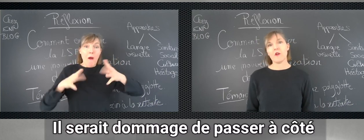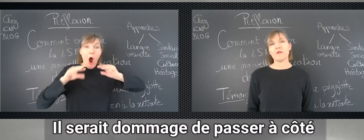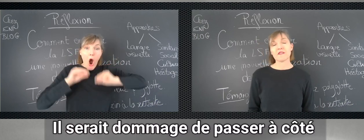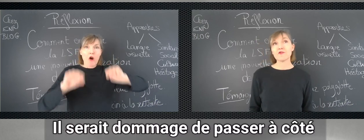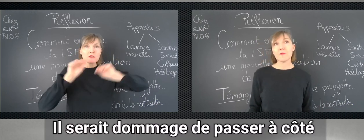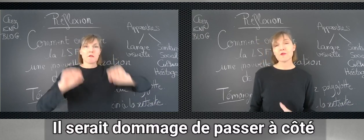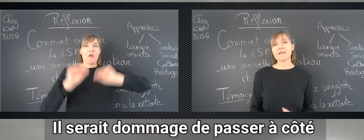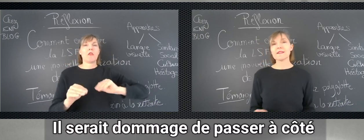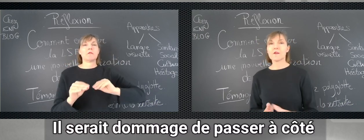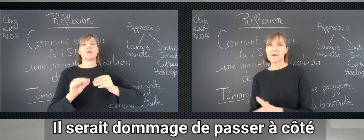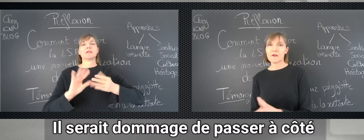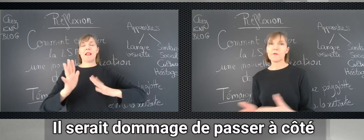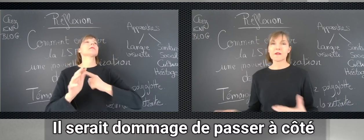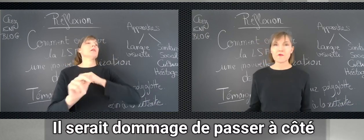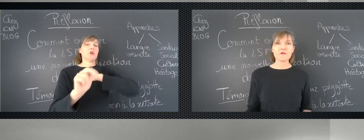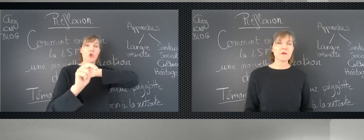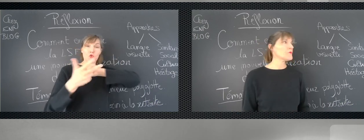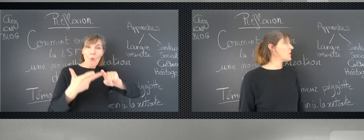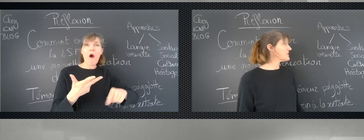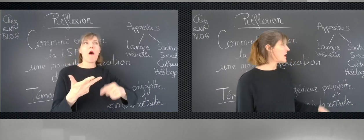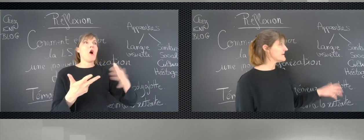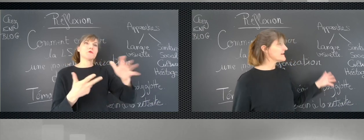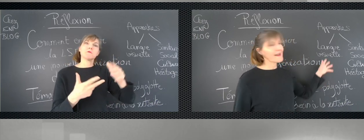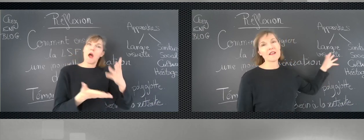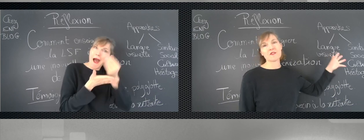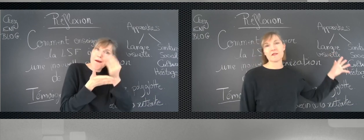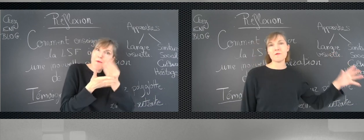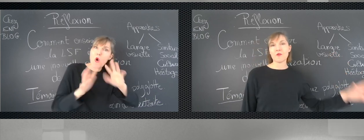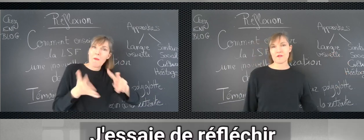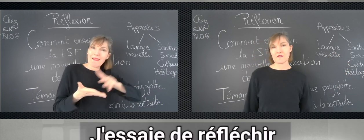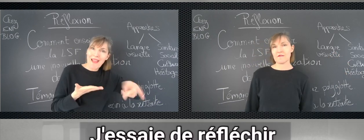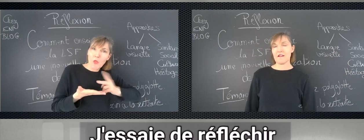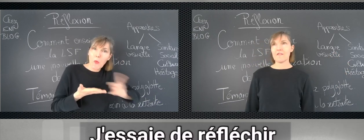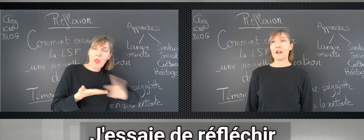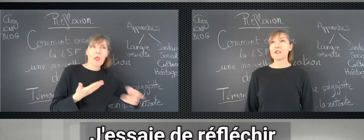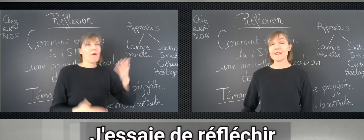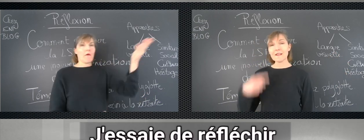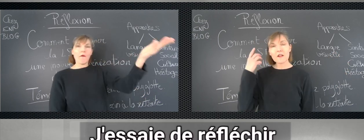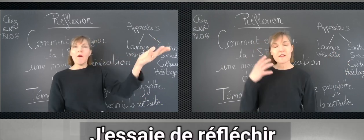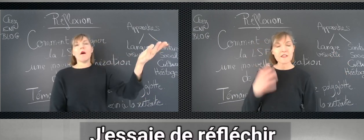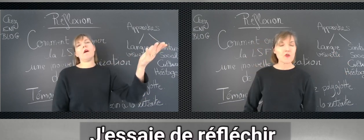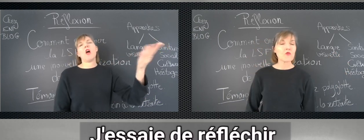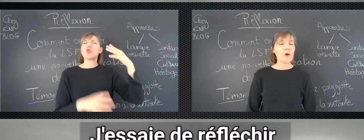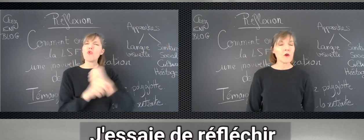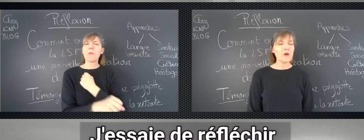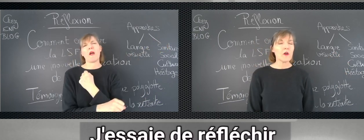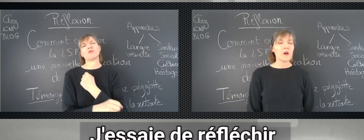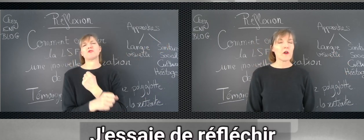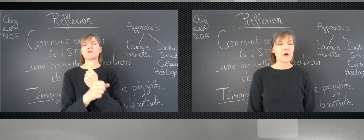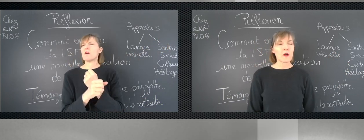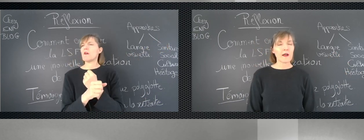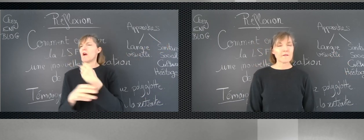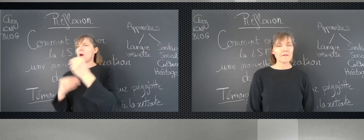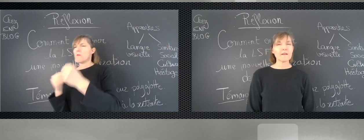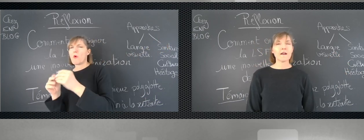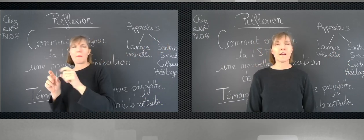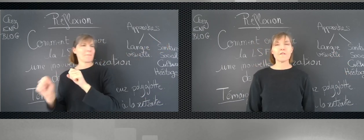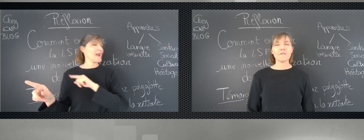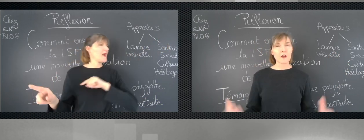Ce serait dommage de passer à côté parce que, tout simplement, on a un décalage immense. Voilà, j'essaie de réfléchir comment arriver à faire,